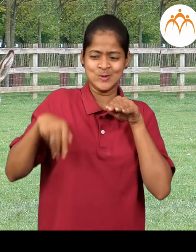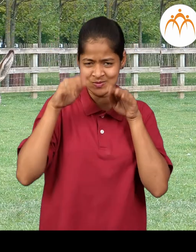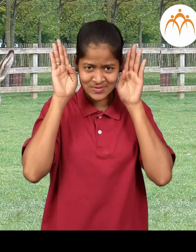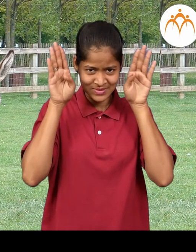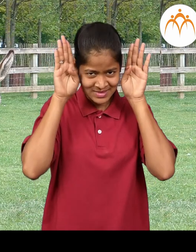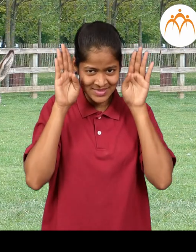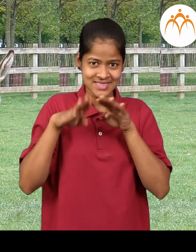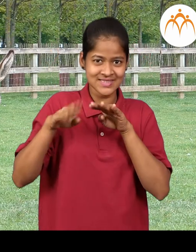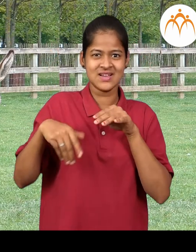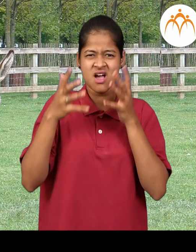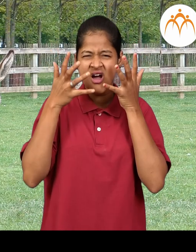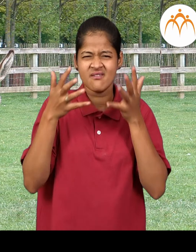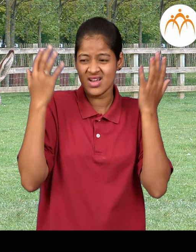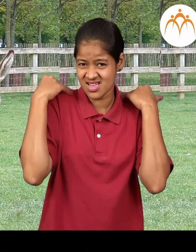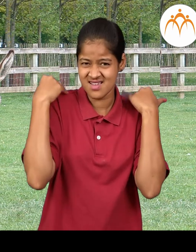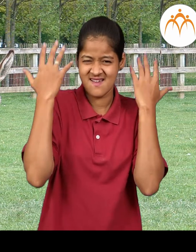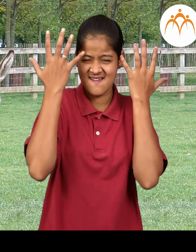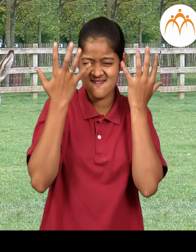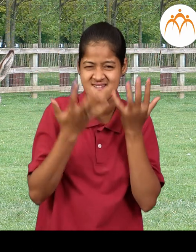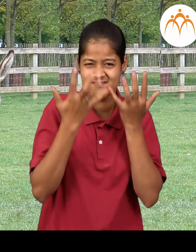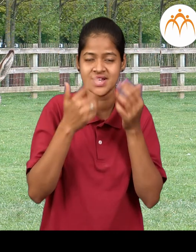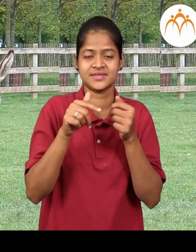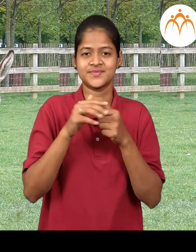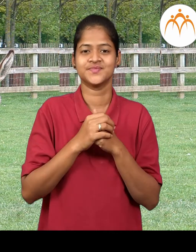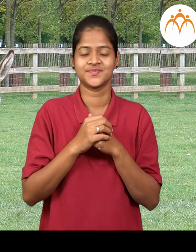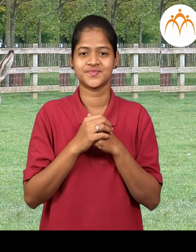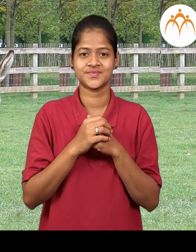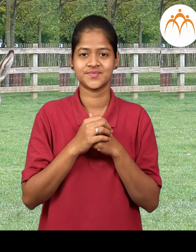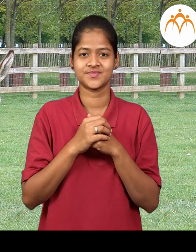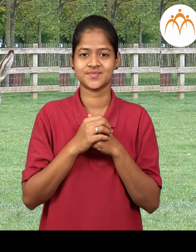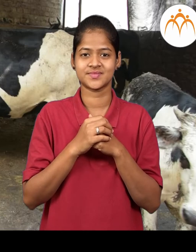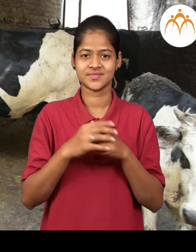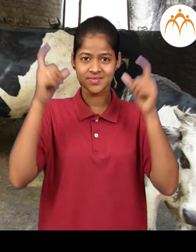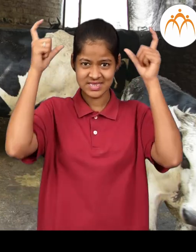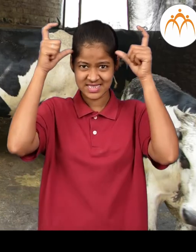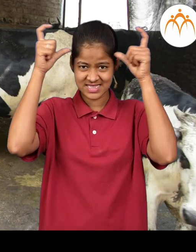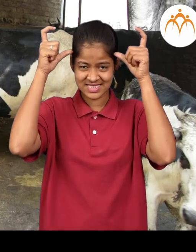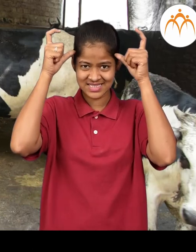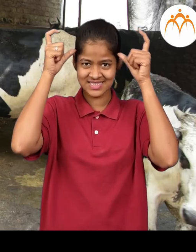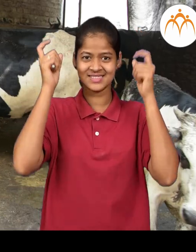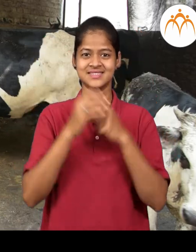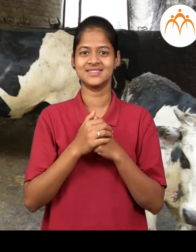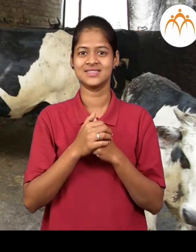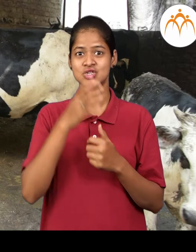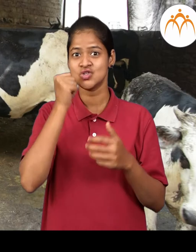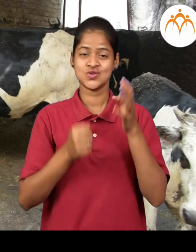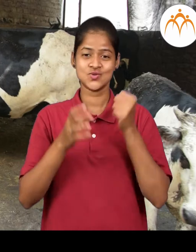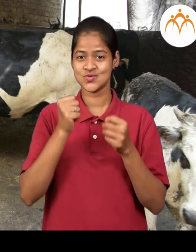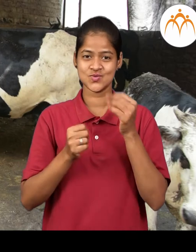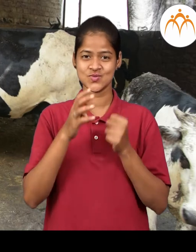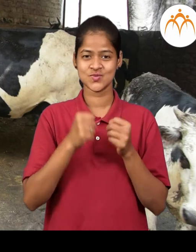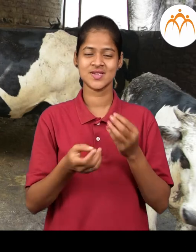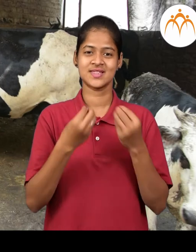वाहुन नेन्या साथी गाढव पारतात गाय गाय